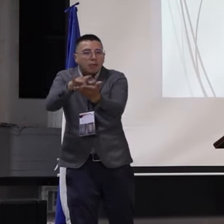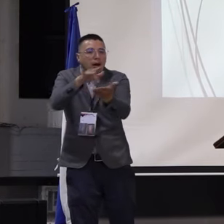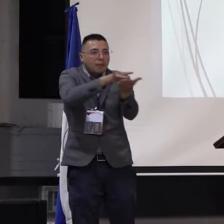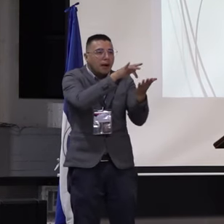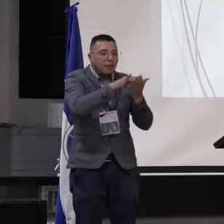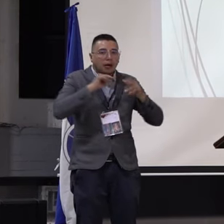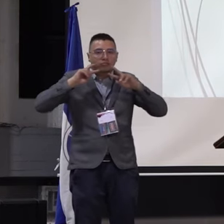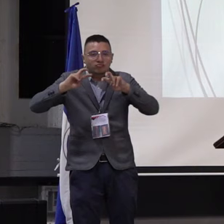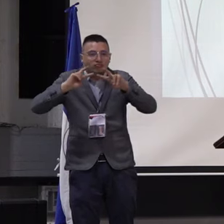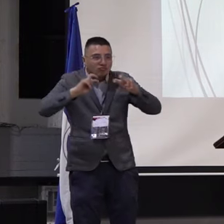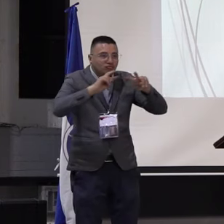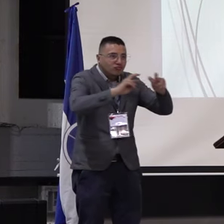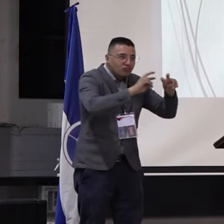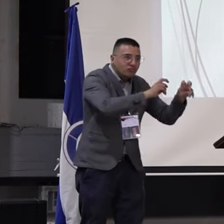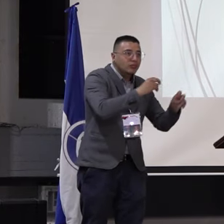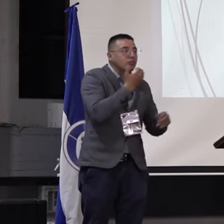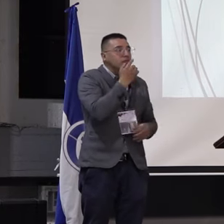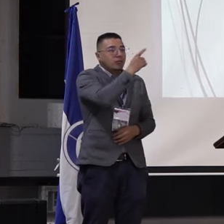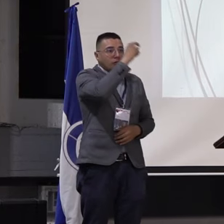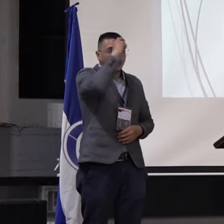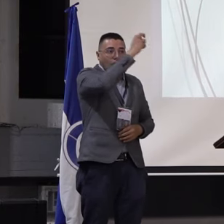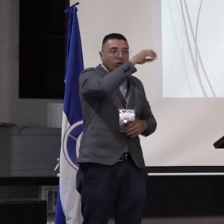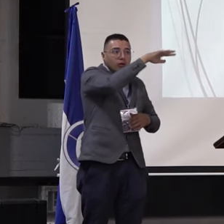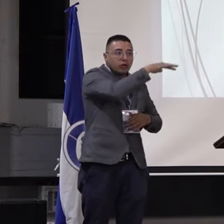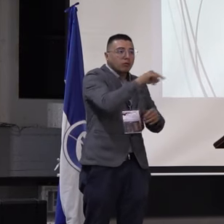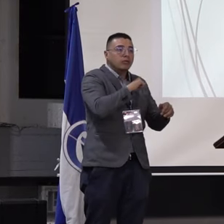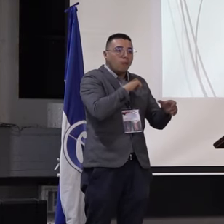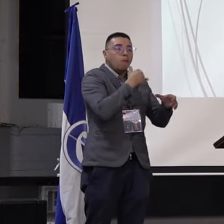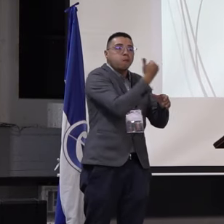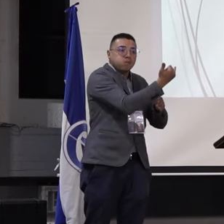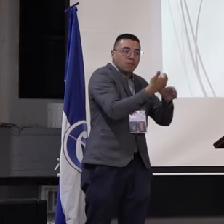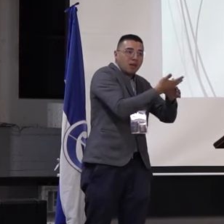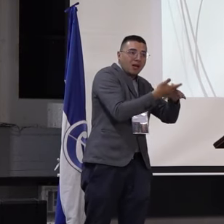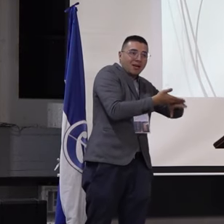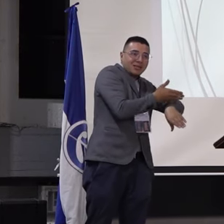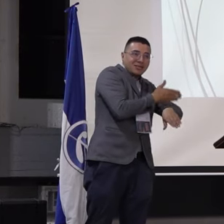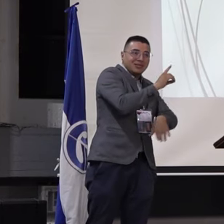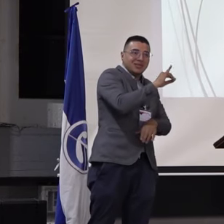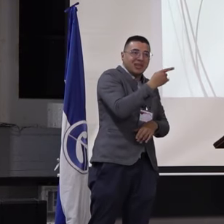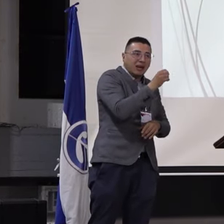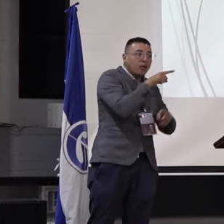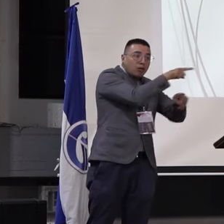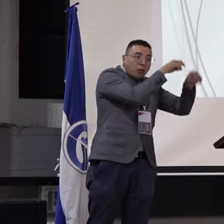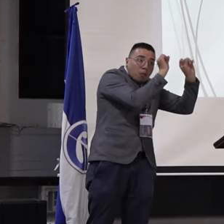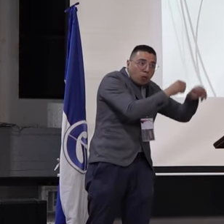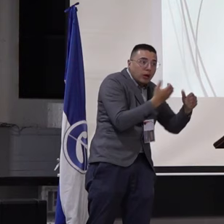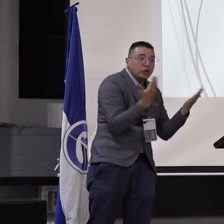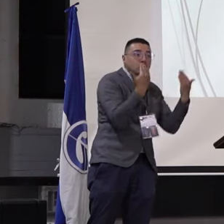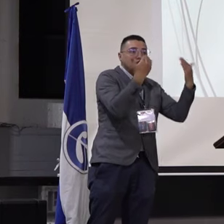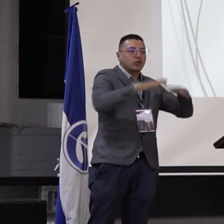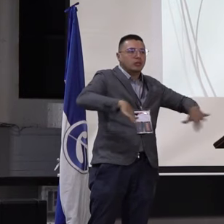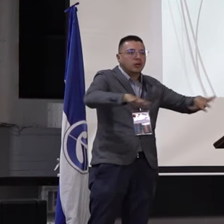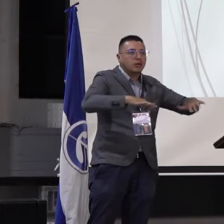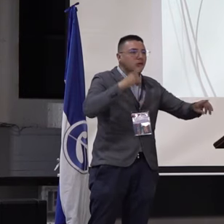Muy seguramente escenarios como Balmaría, que tiene su propio humedal, como bien lo menciona Diego, pueden ser un espacio súper clave para